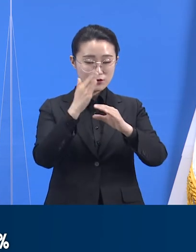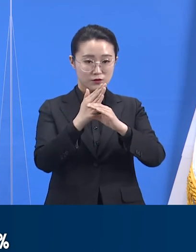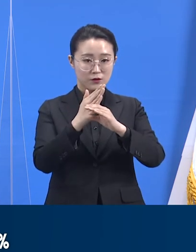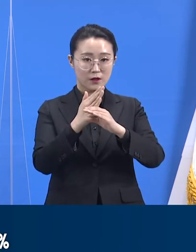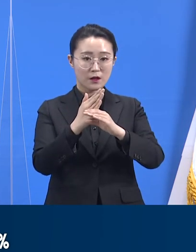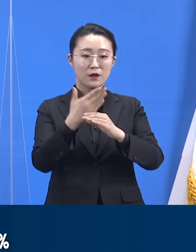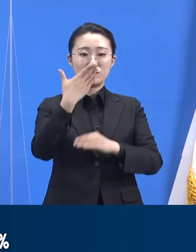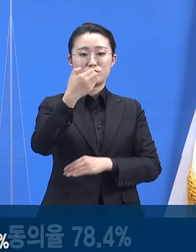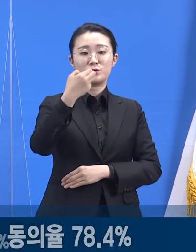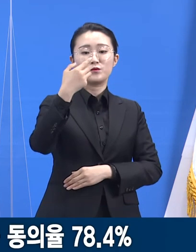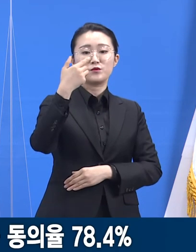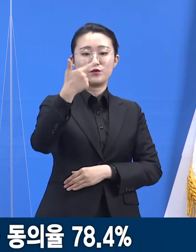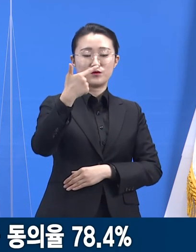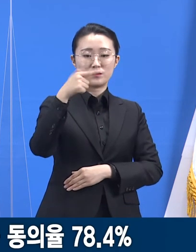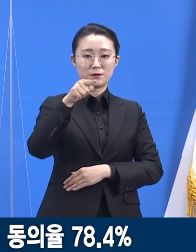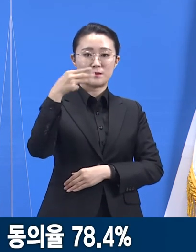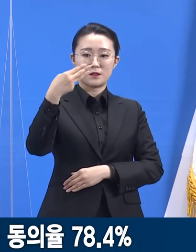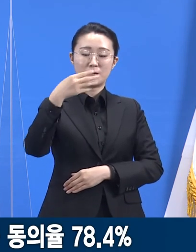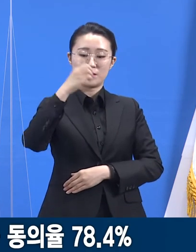%입니다.